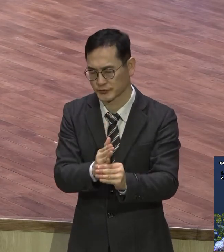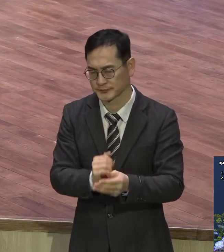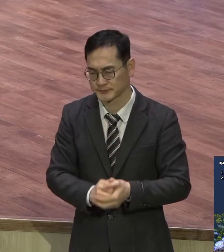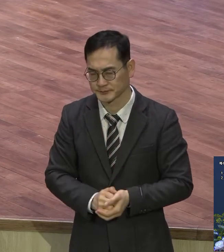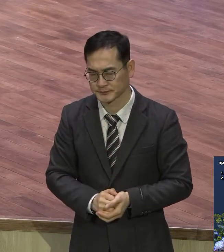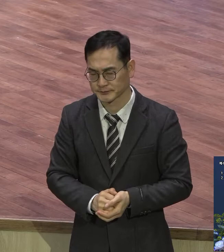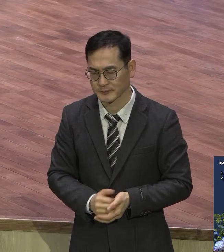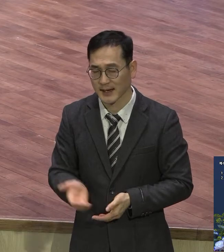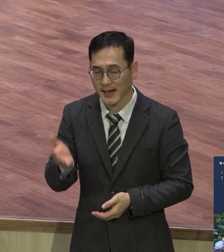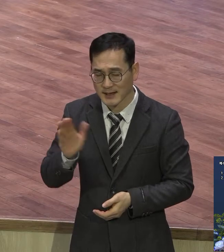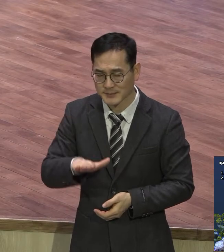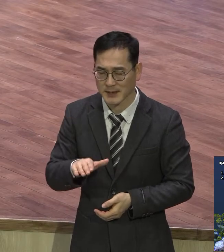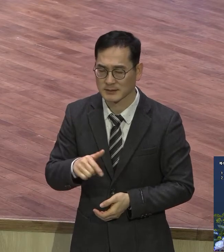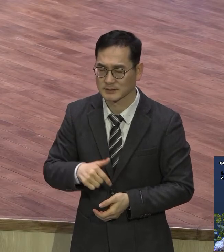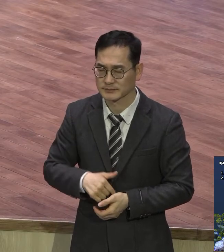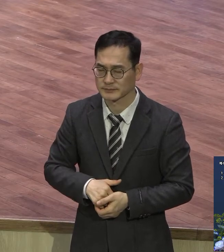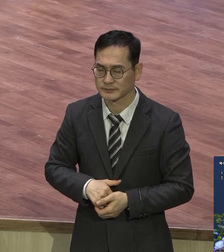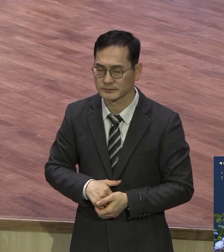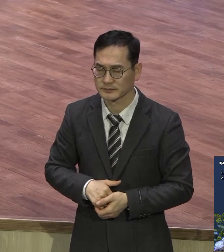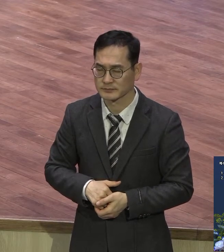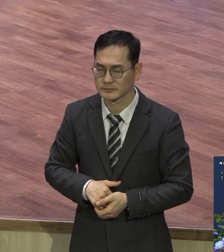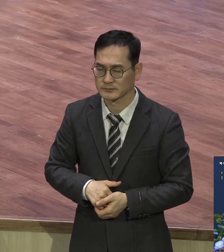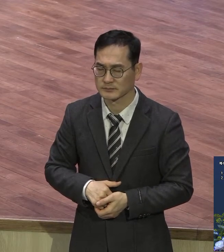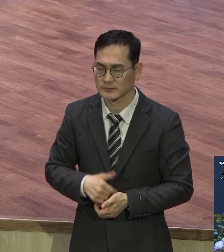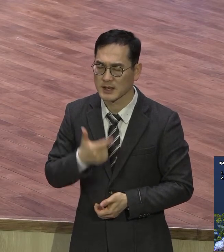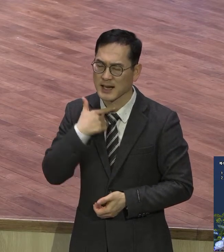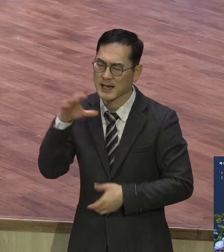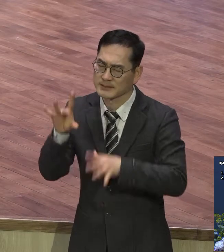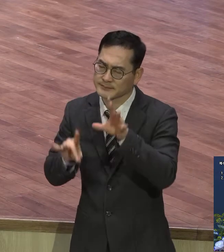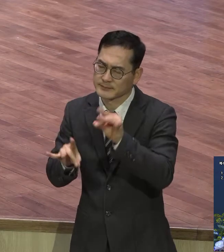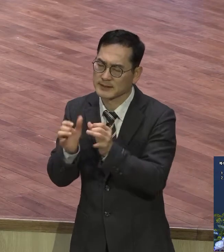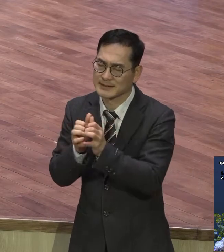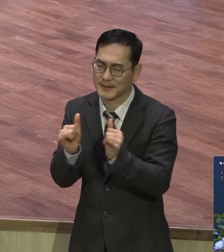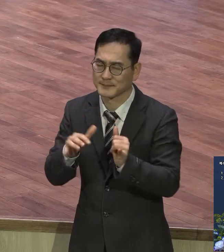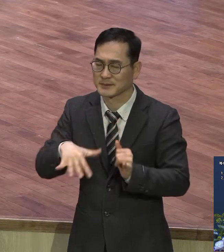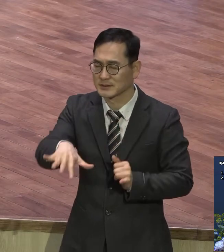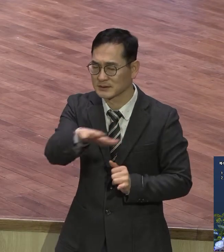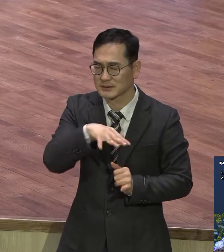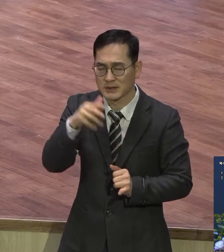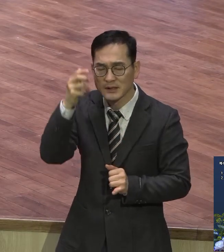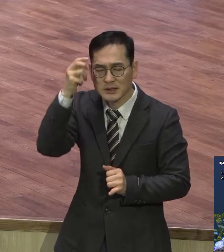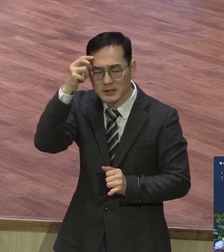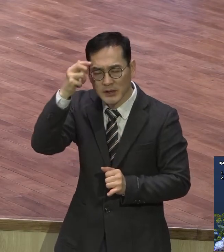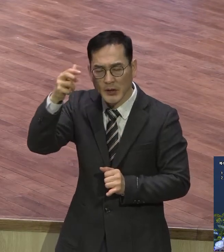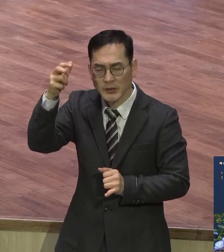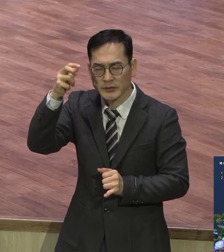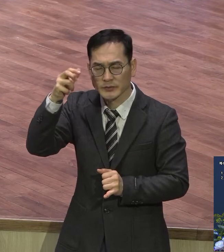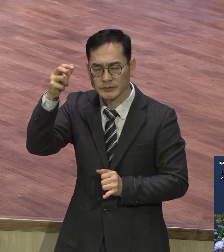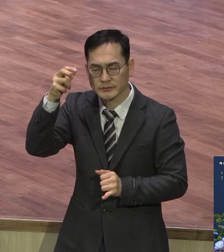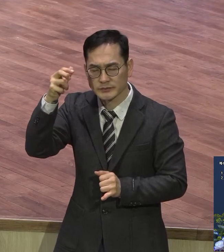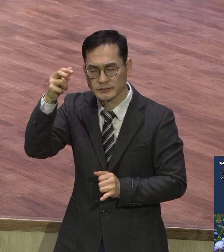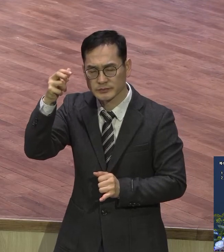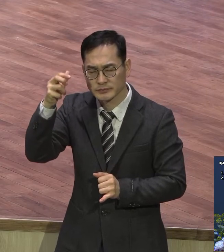갈급하고 목마름의 우리 성도들의 이 영혼 상태를 보시고 조금도 부당이 없도록